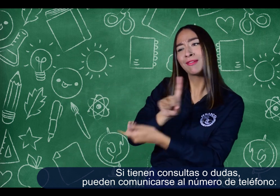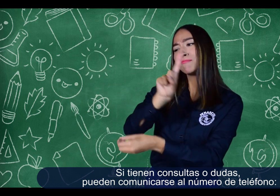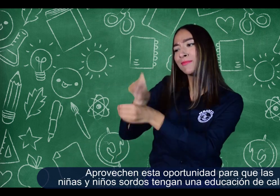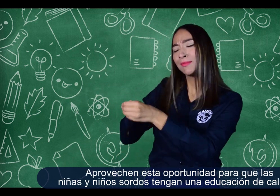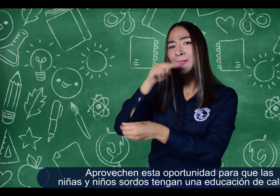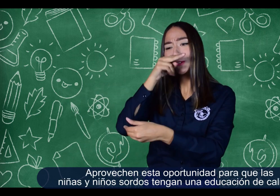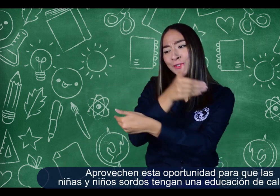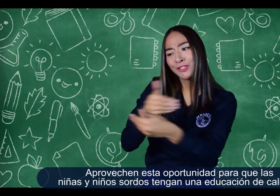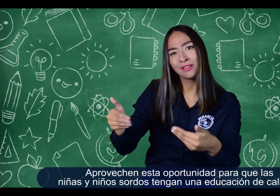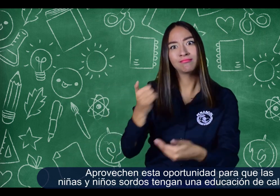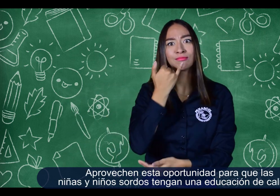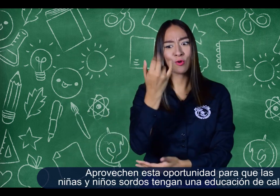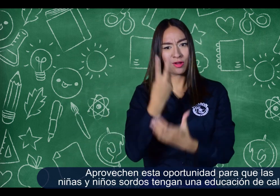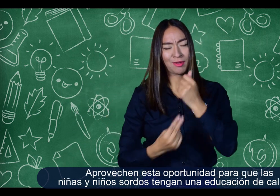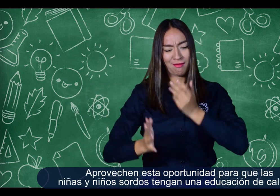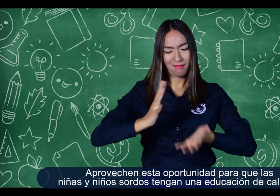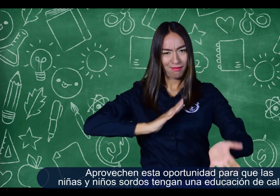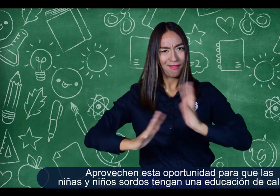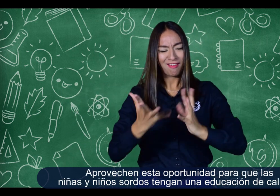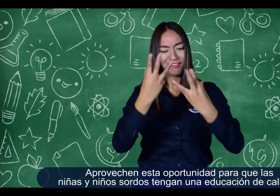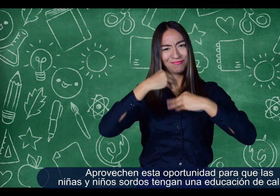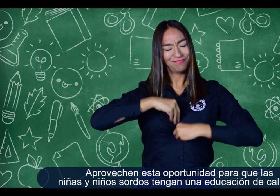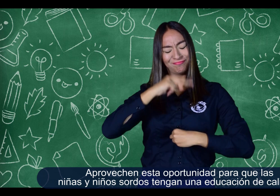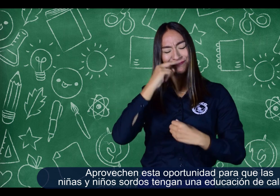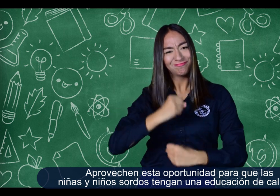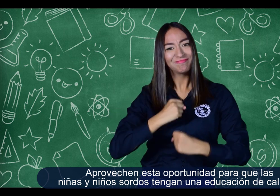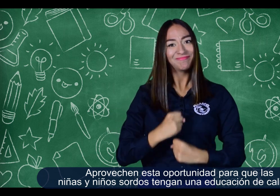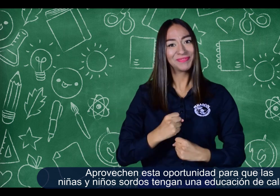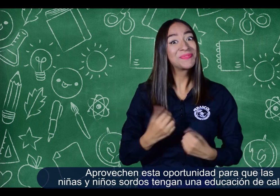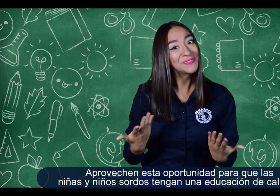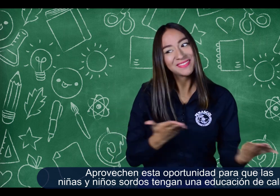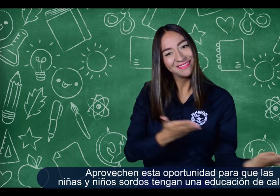Aprovechen esta oportunidad para que las niñas y niños sordos tengan una educación de calidad.